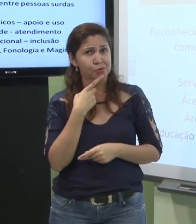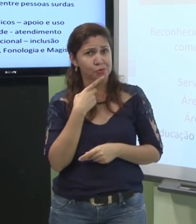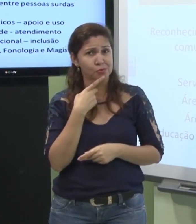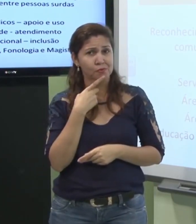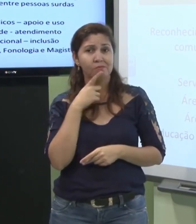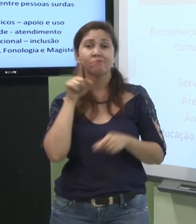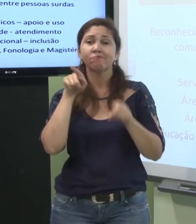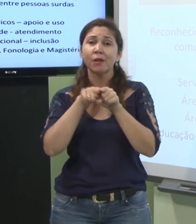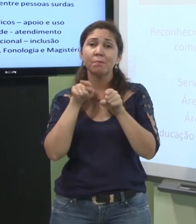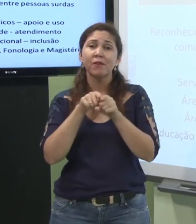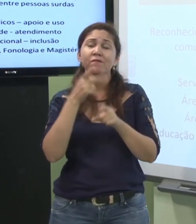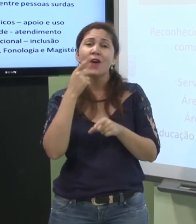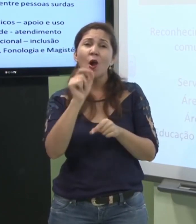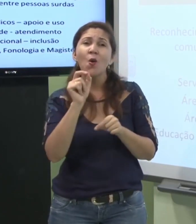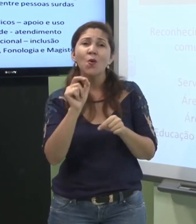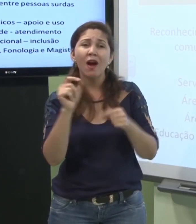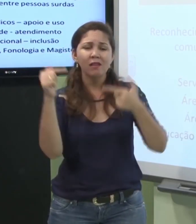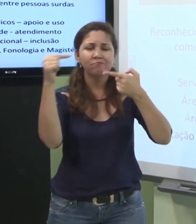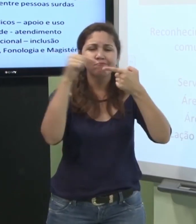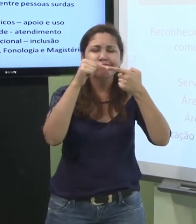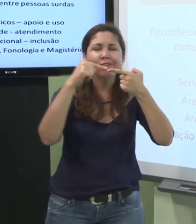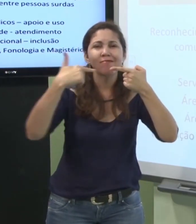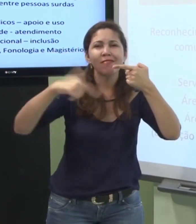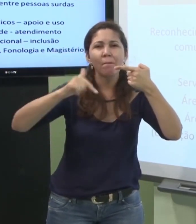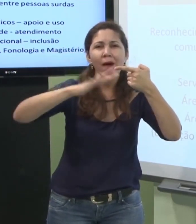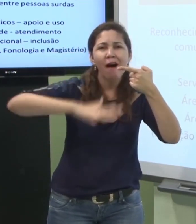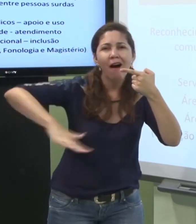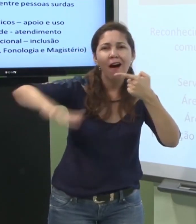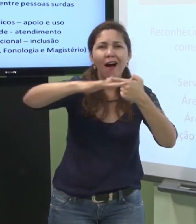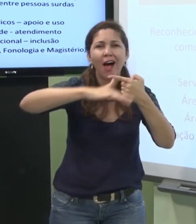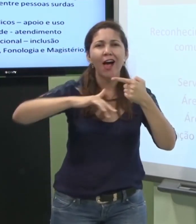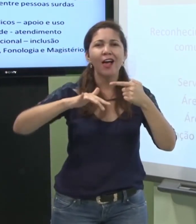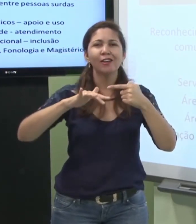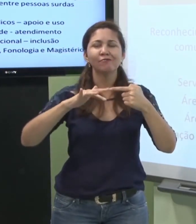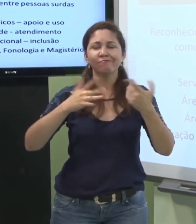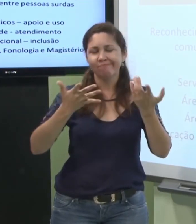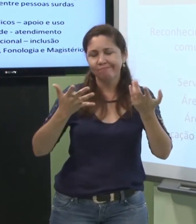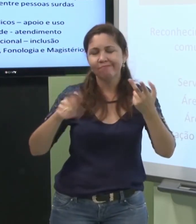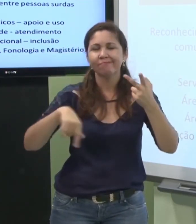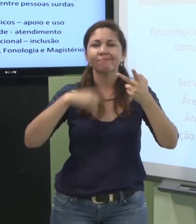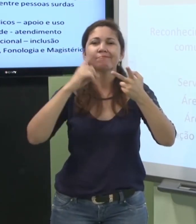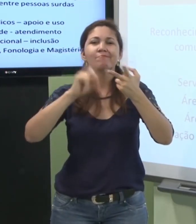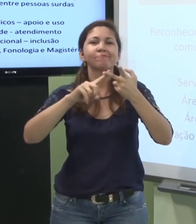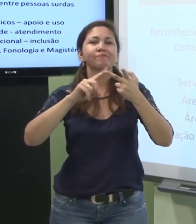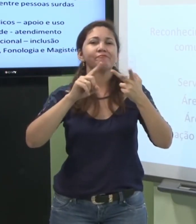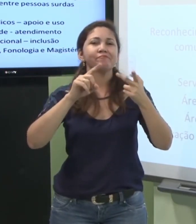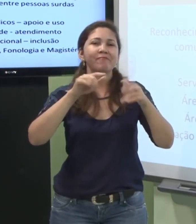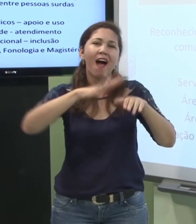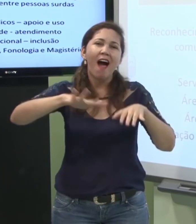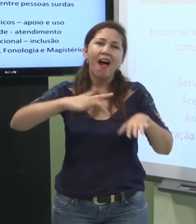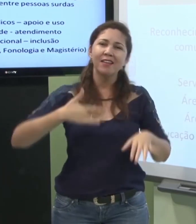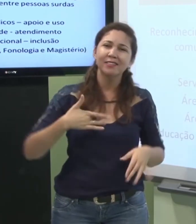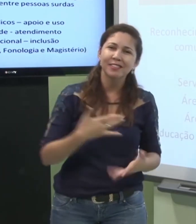e expressão entre os sordos a lei também ela fala sobre o ambiente de trabalho